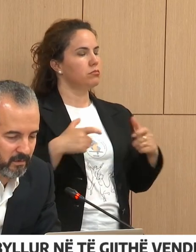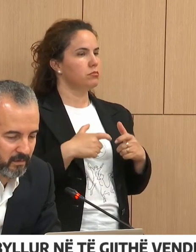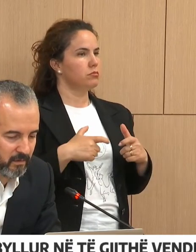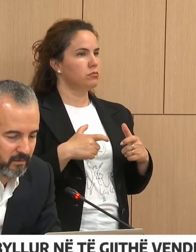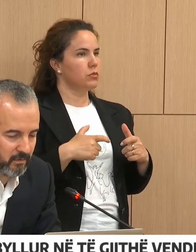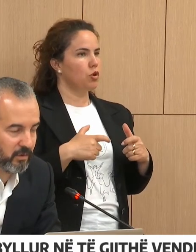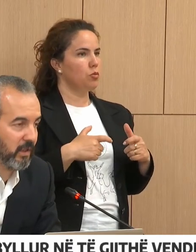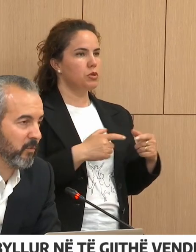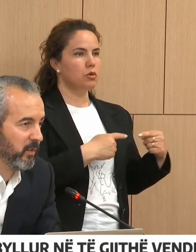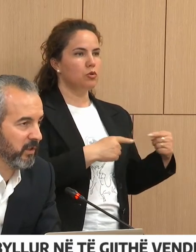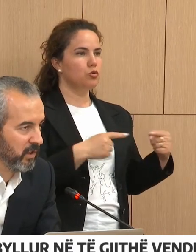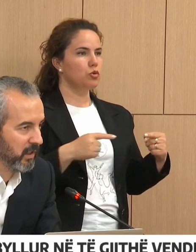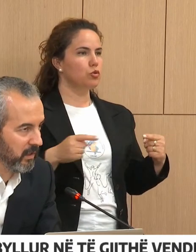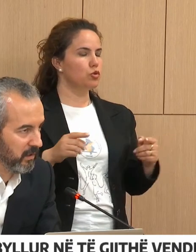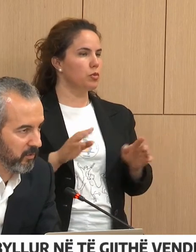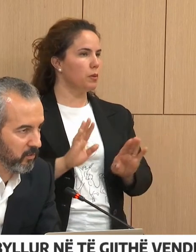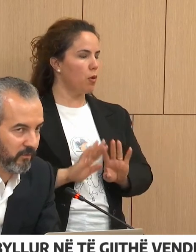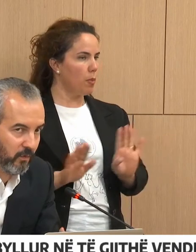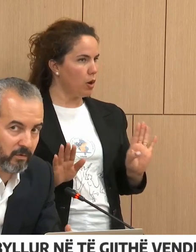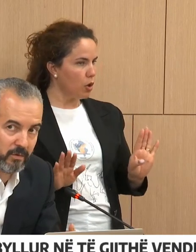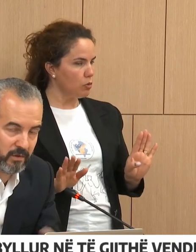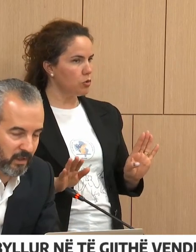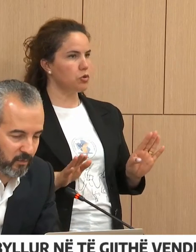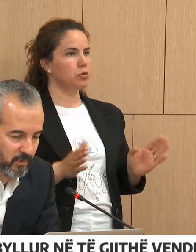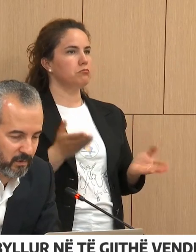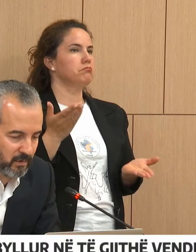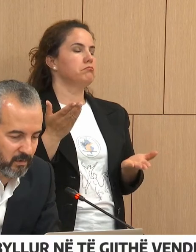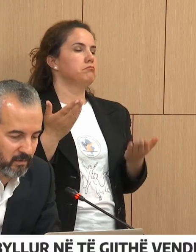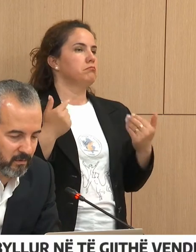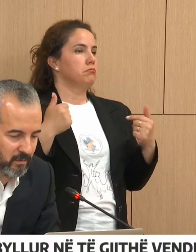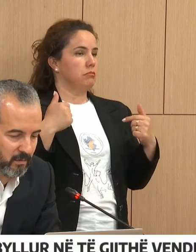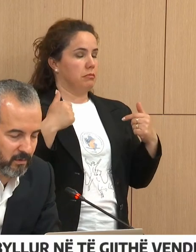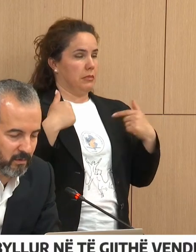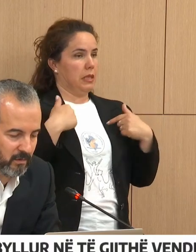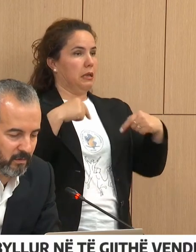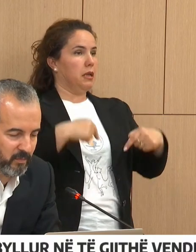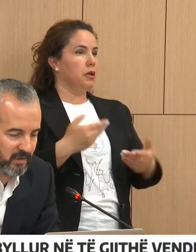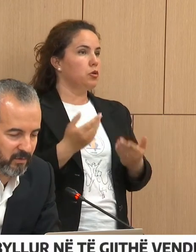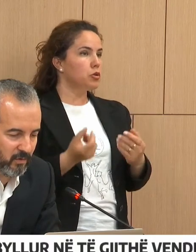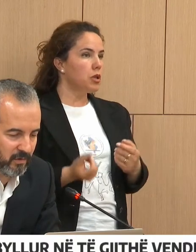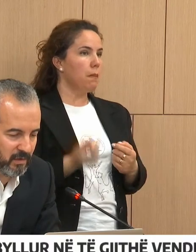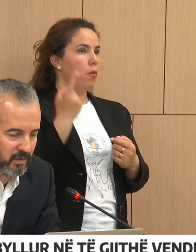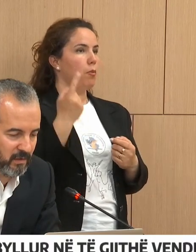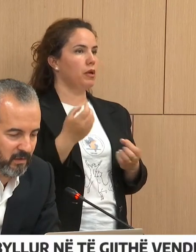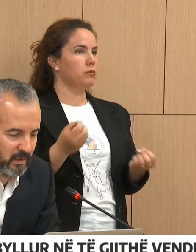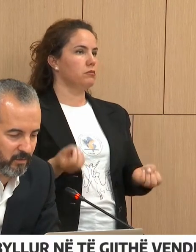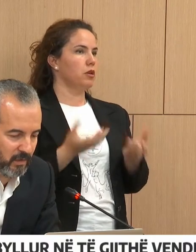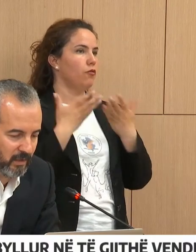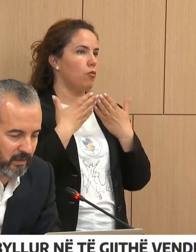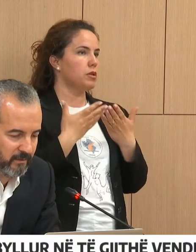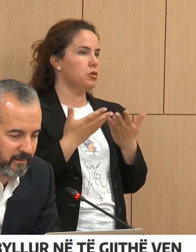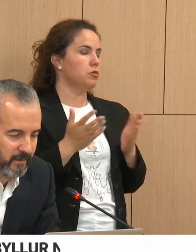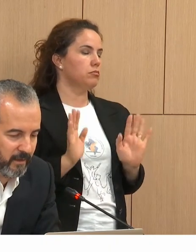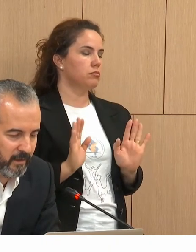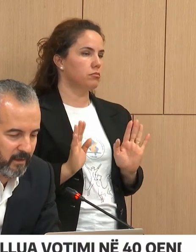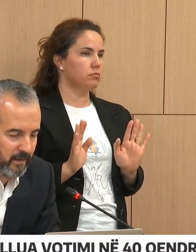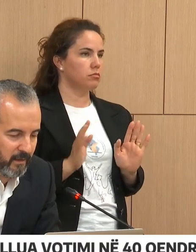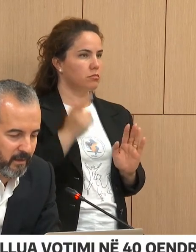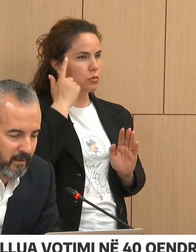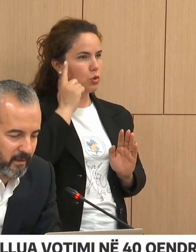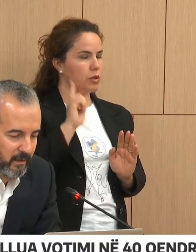Besoj që do shtë ade në momentin që ne jemi duke folun, do shtë ade mund të prezentojnë si rezultate.